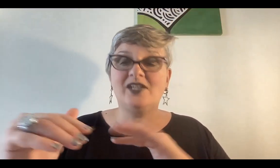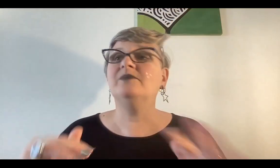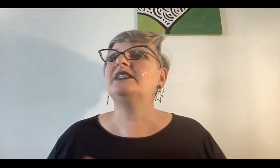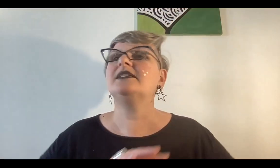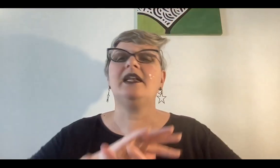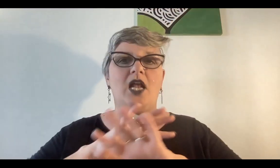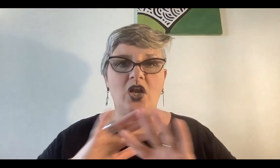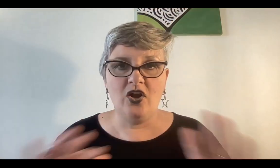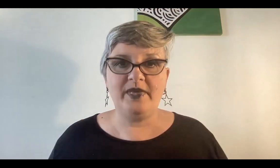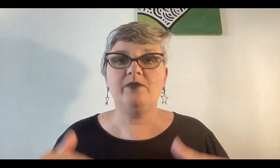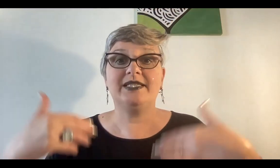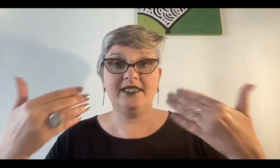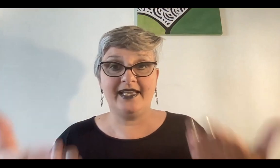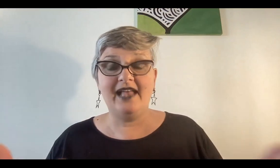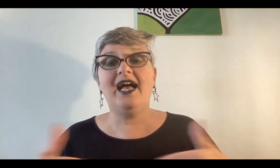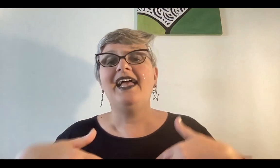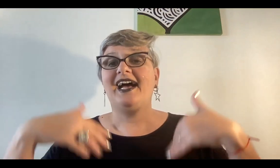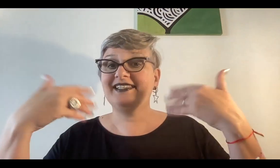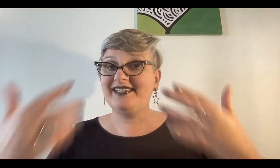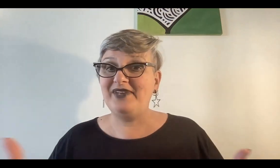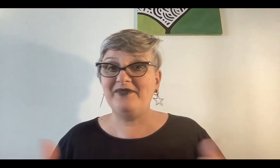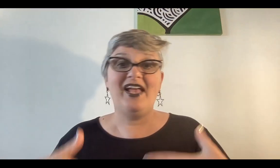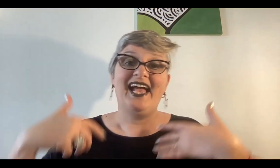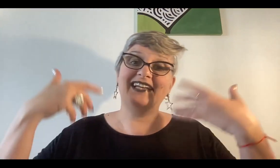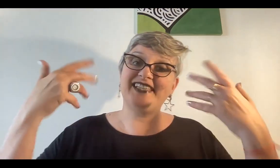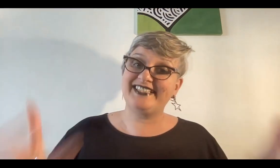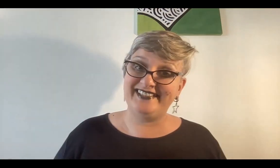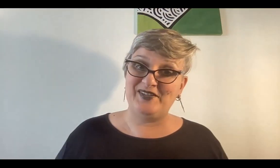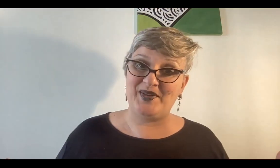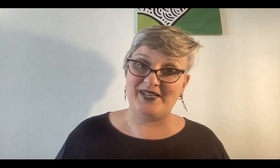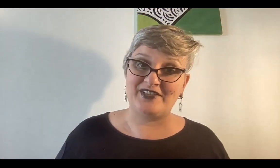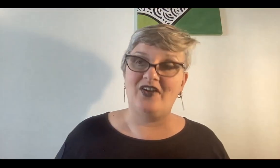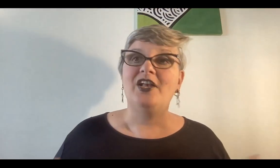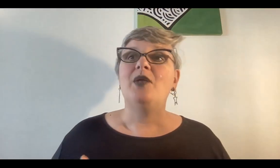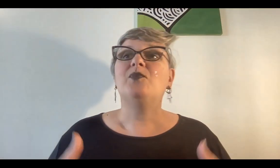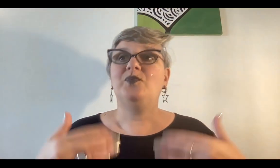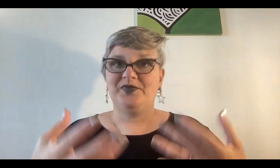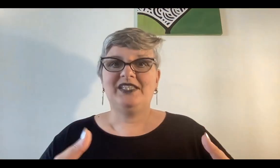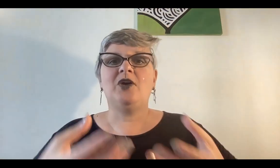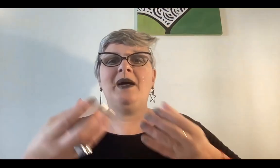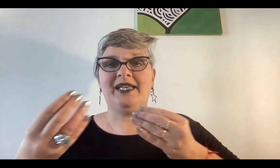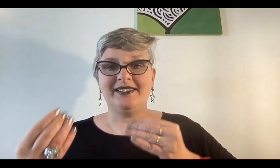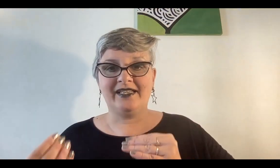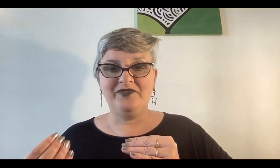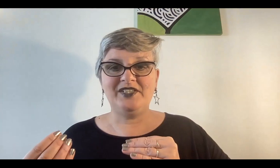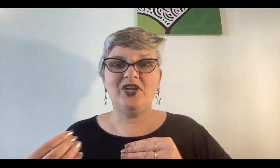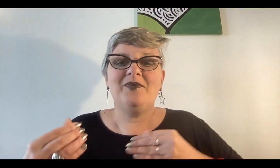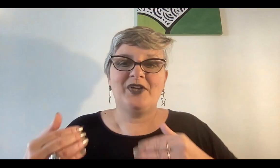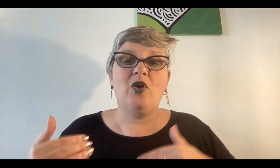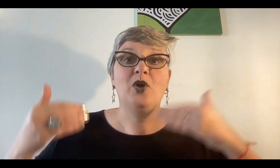y compensar, lo mismo, así se nada, así se vive, así existe el universo. Tomaban el sacrificio como